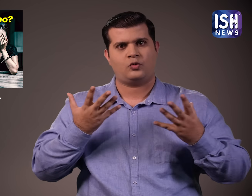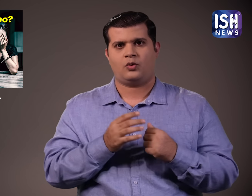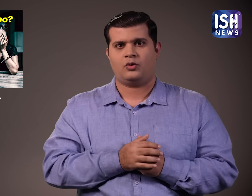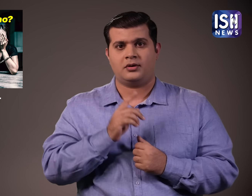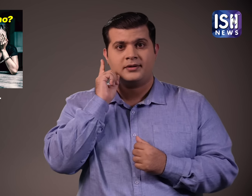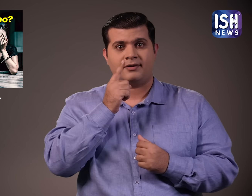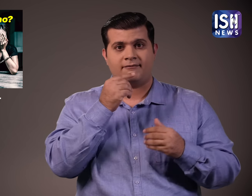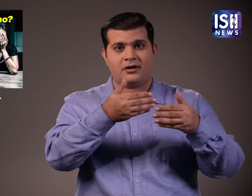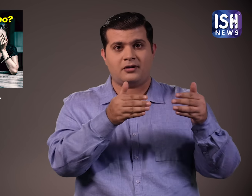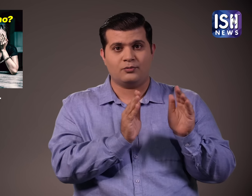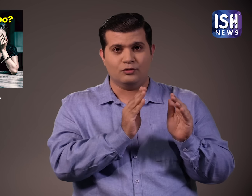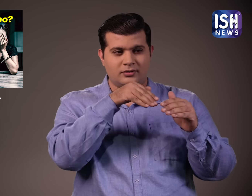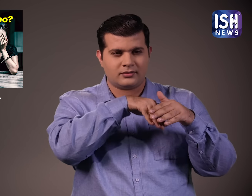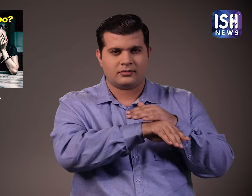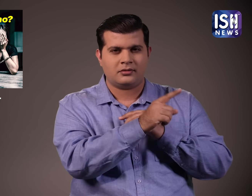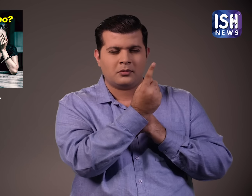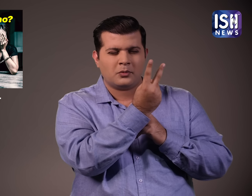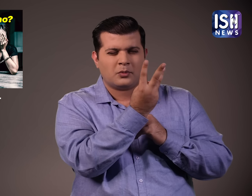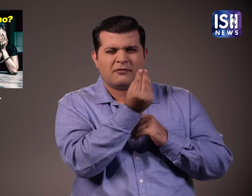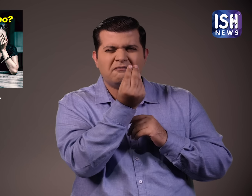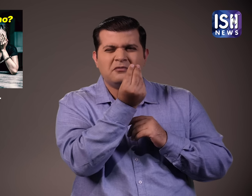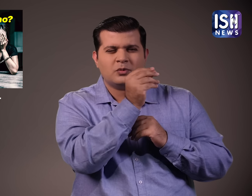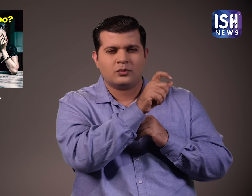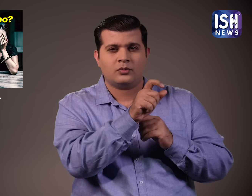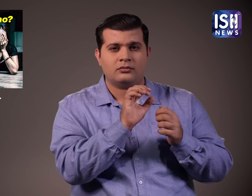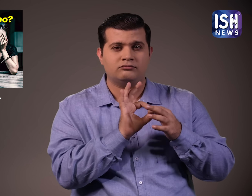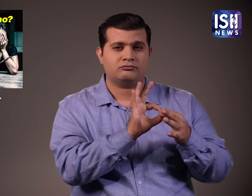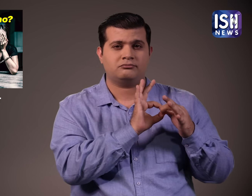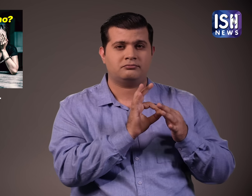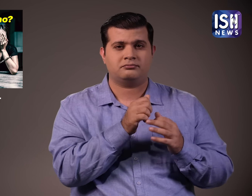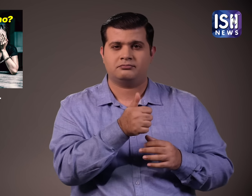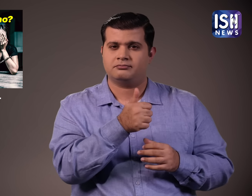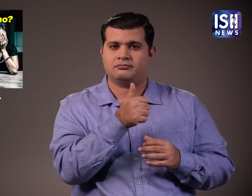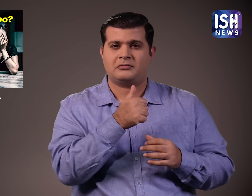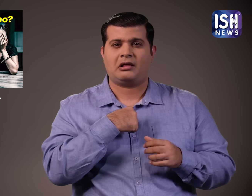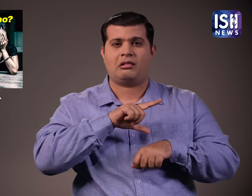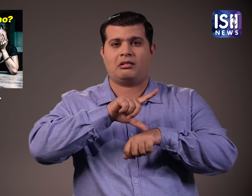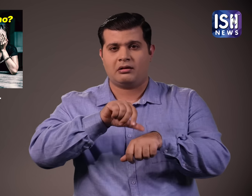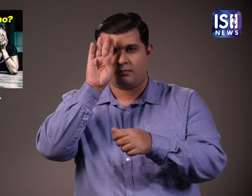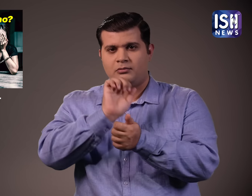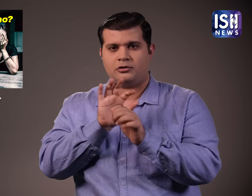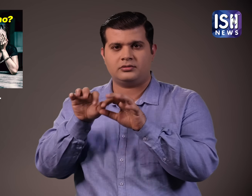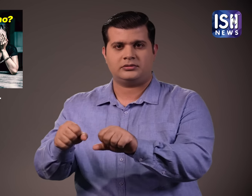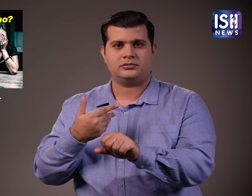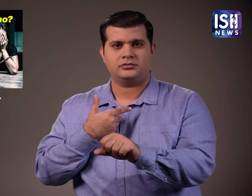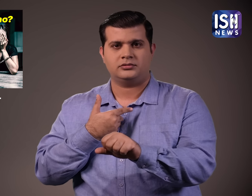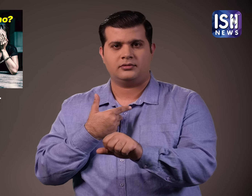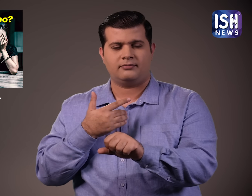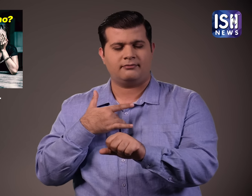पुलिस को बहुत शौकिंग खबर मिली है कि डेफ समुदाई में कुछ ऐसे लोग थे जिनका नेटवर्क बहुत श्टॉंग है पुलिस ने तो